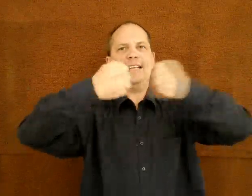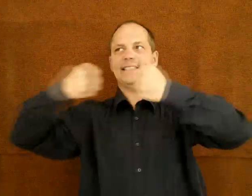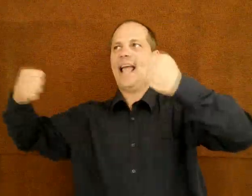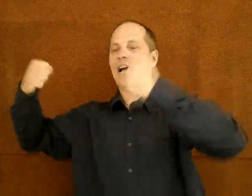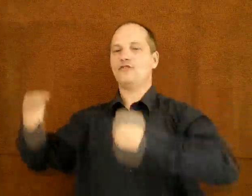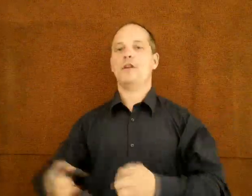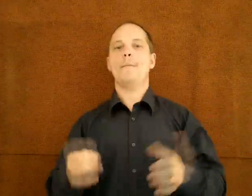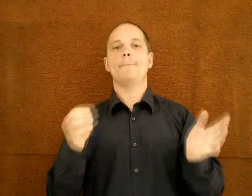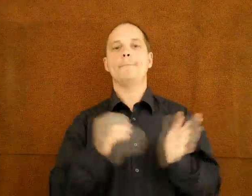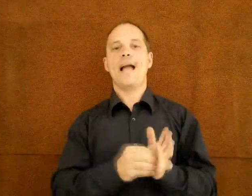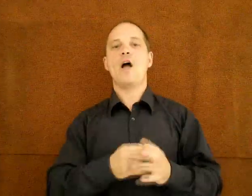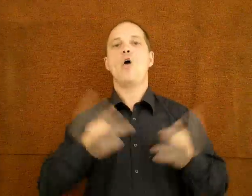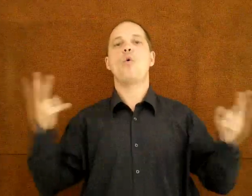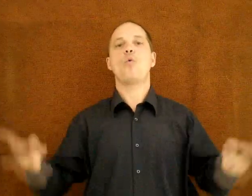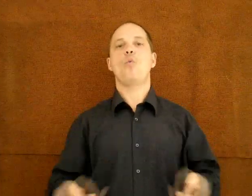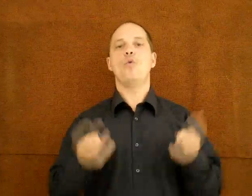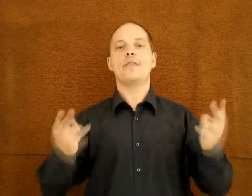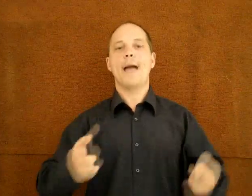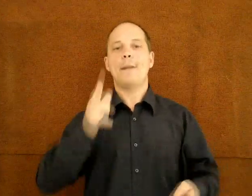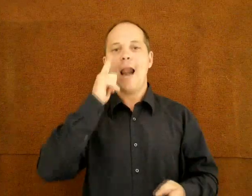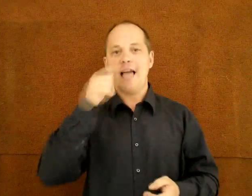Ha szépen és feszesen terigetünk,